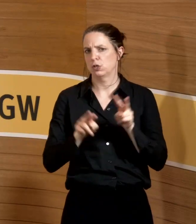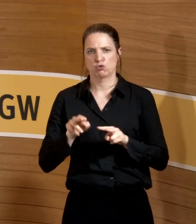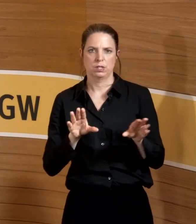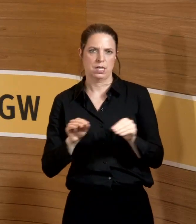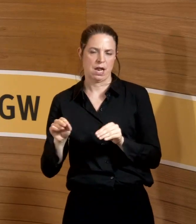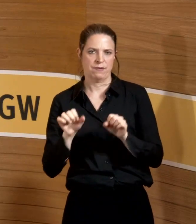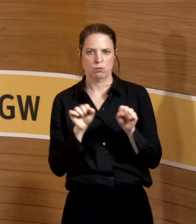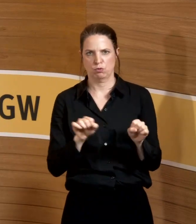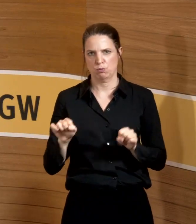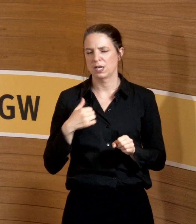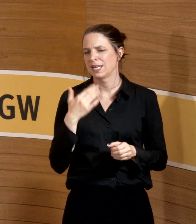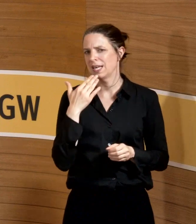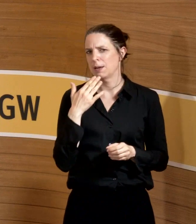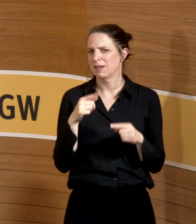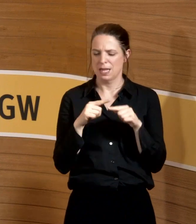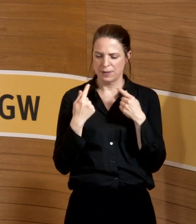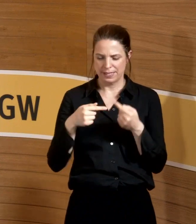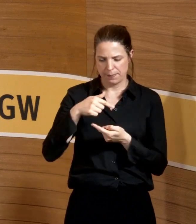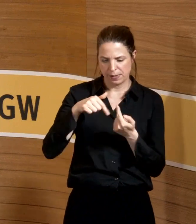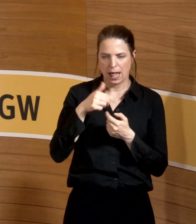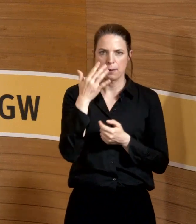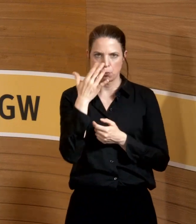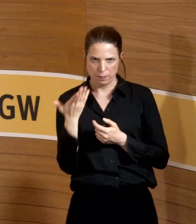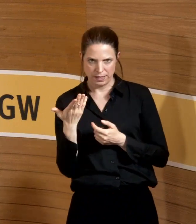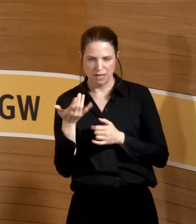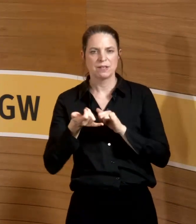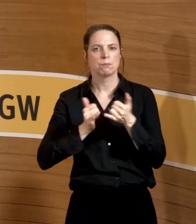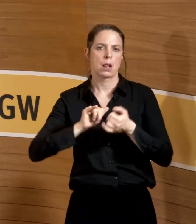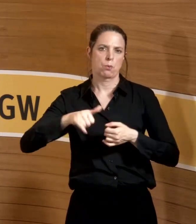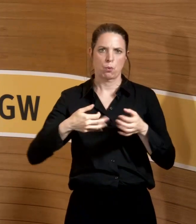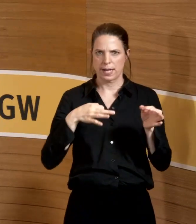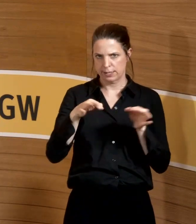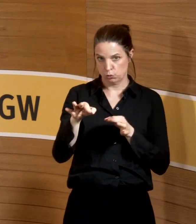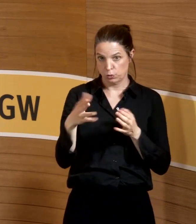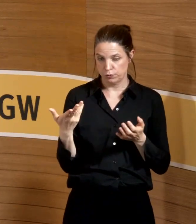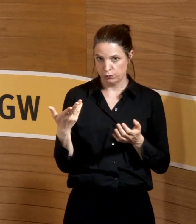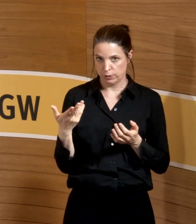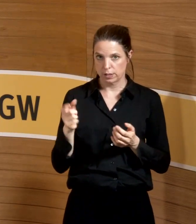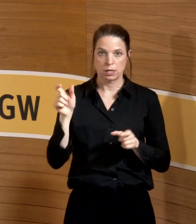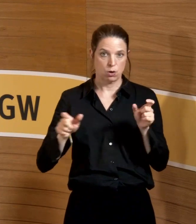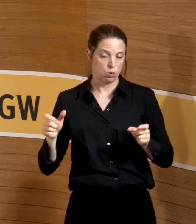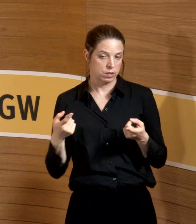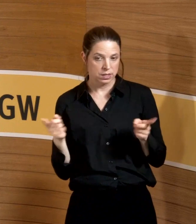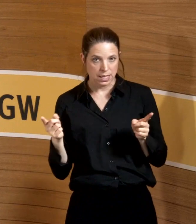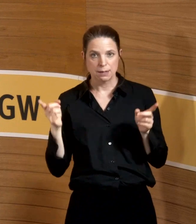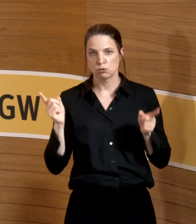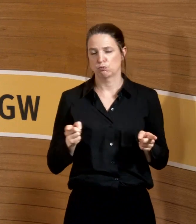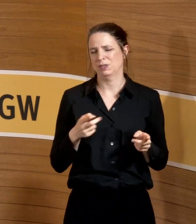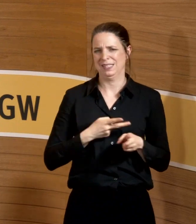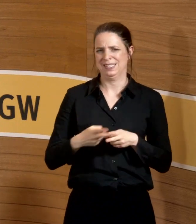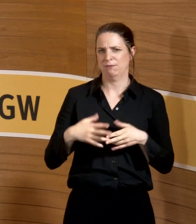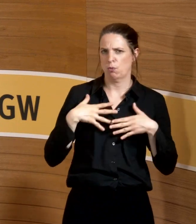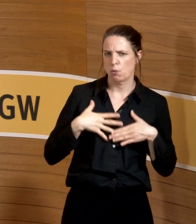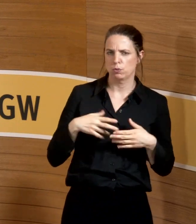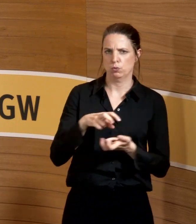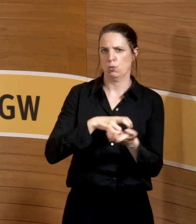immer, es im kleinen Team erst mal zu probieren, Pilote laufen zu lassen. Die Leute müssen natürlich sich daran gewöhnen.